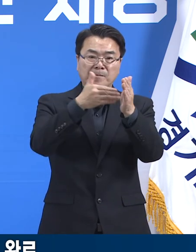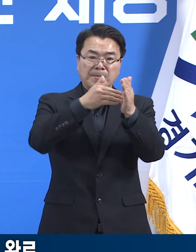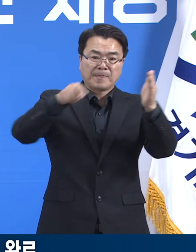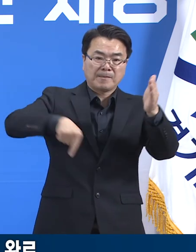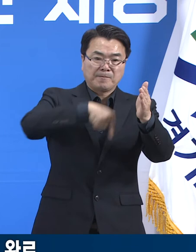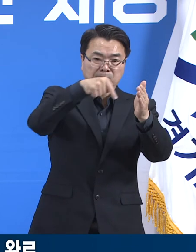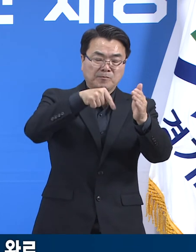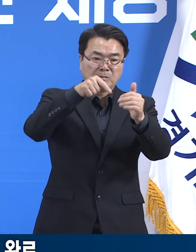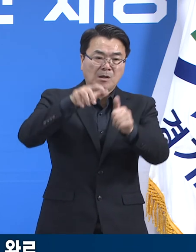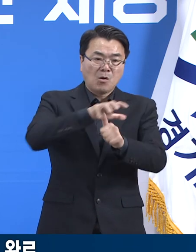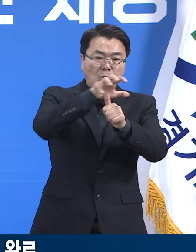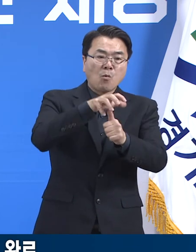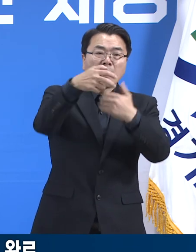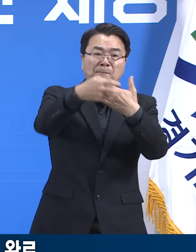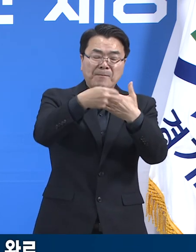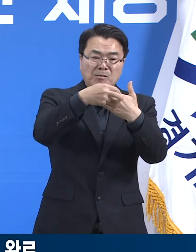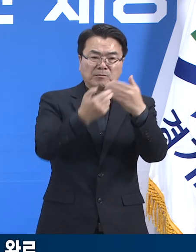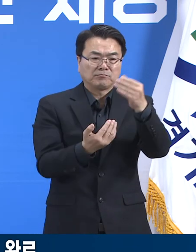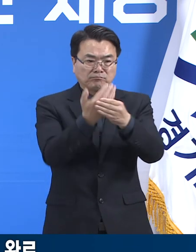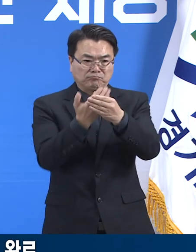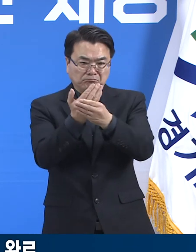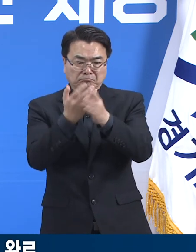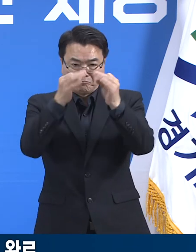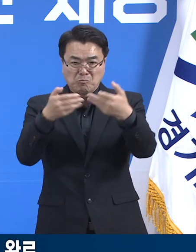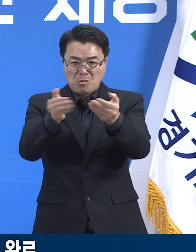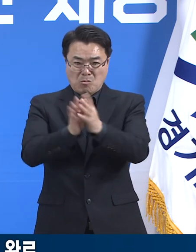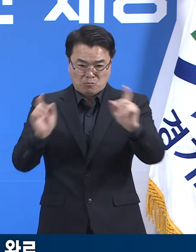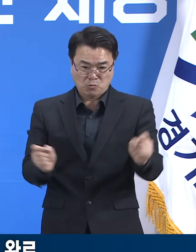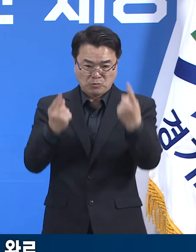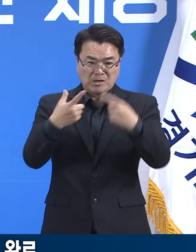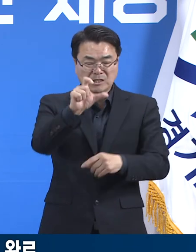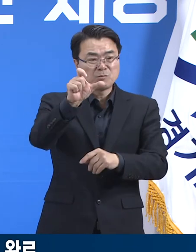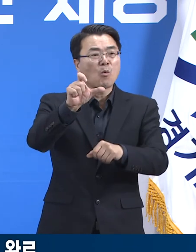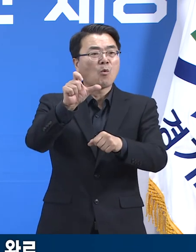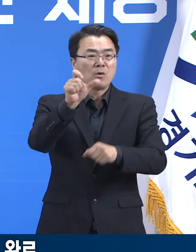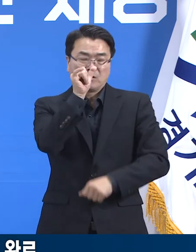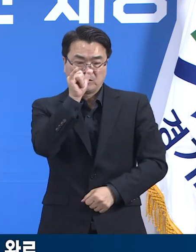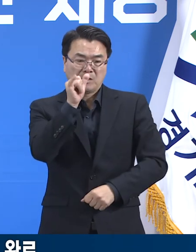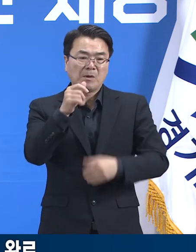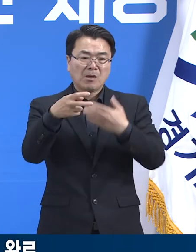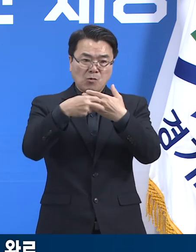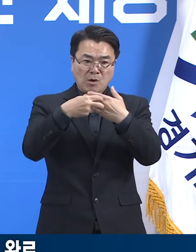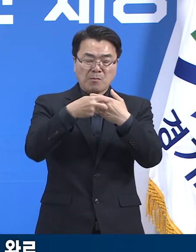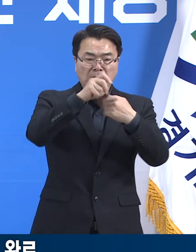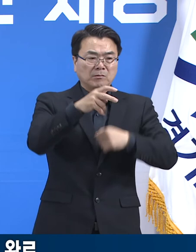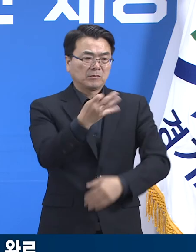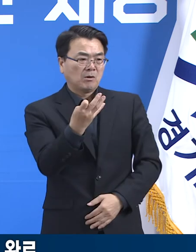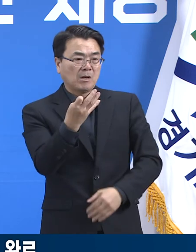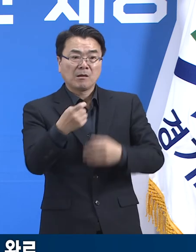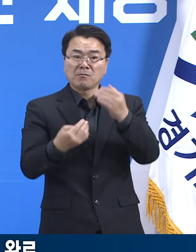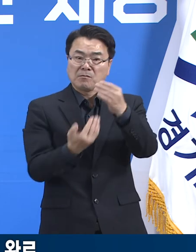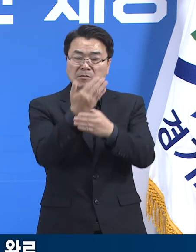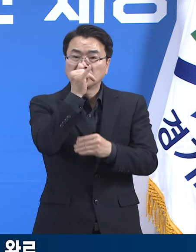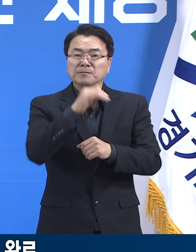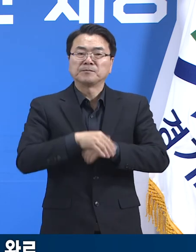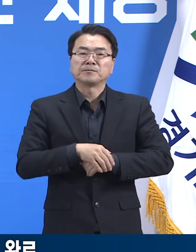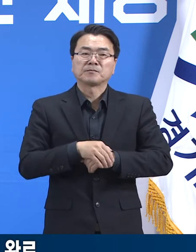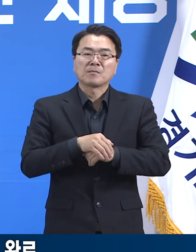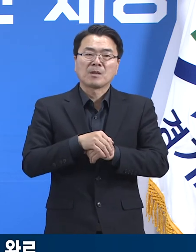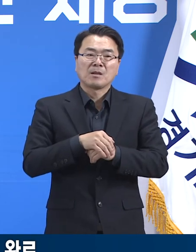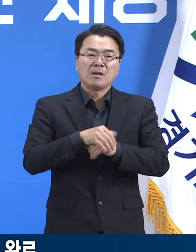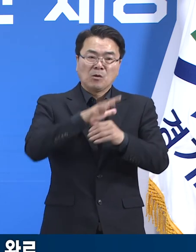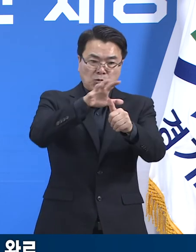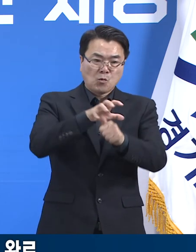요양원의 집단 발생 사례는 15건, 요양병원 집단 사례는 4건이 발생했습니다. 요양원의 경우